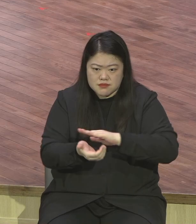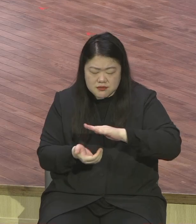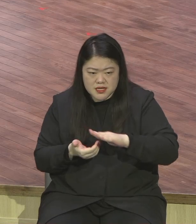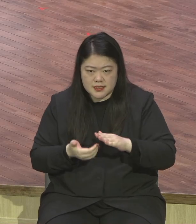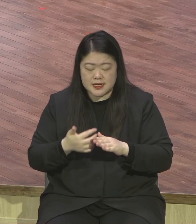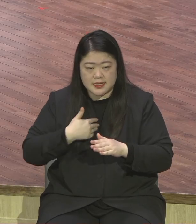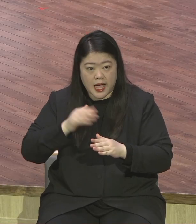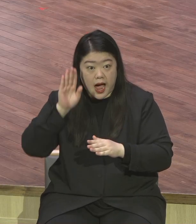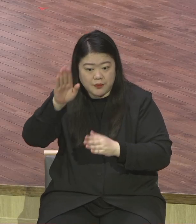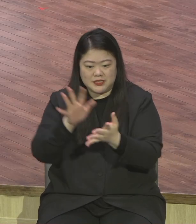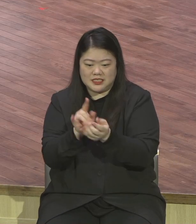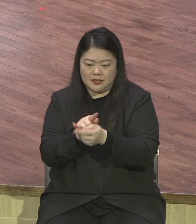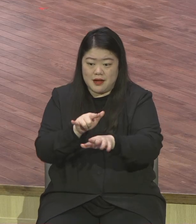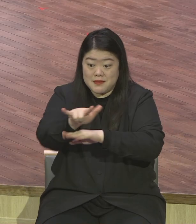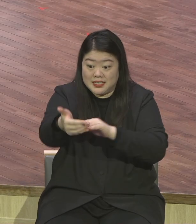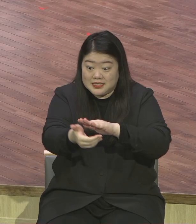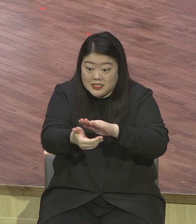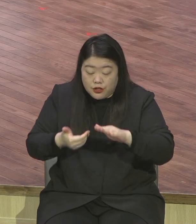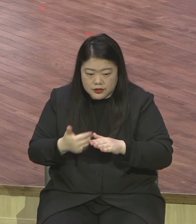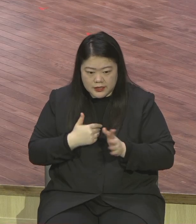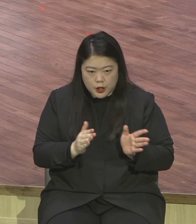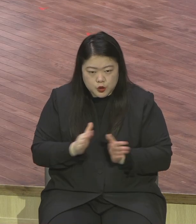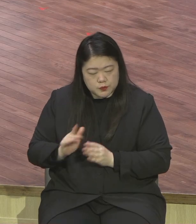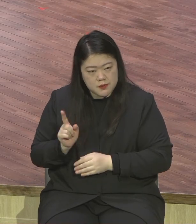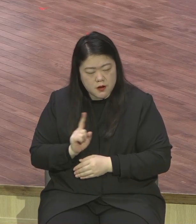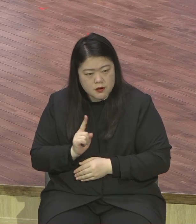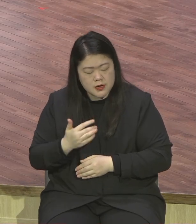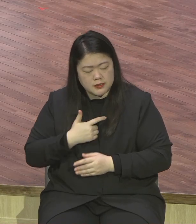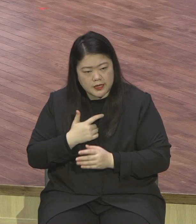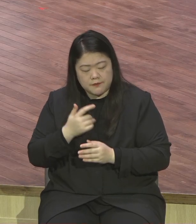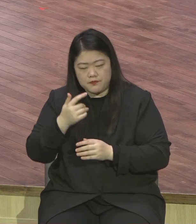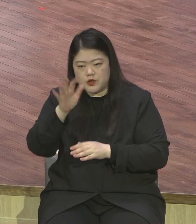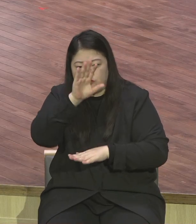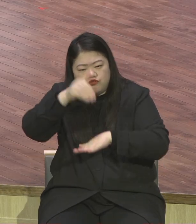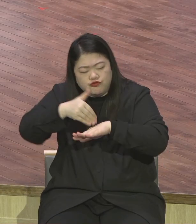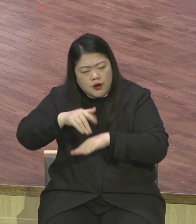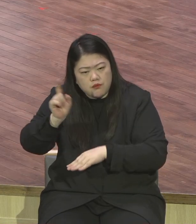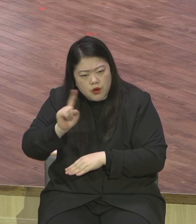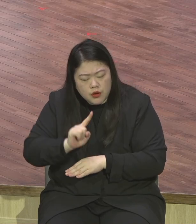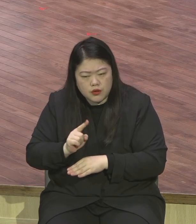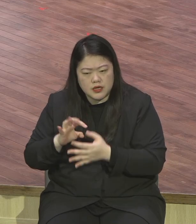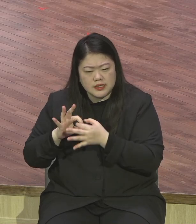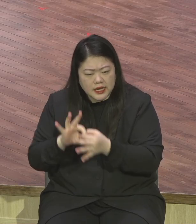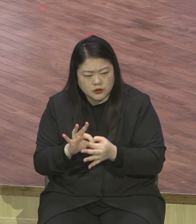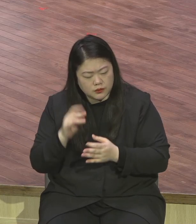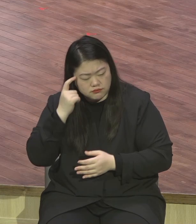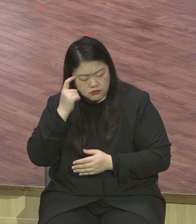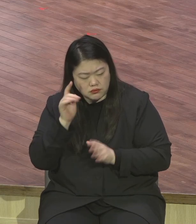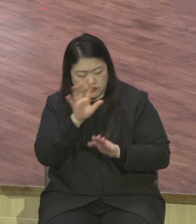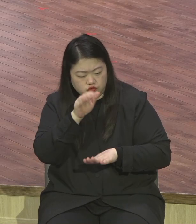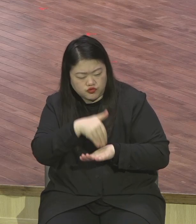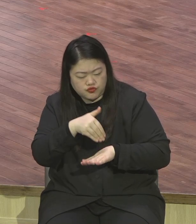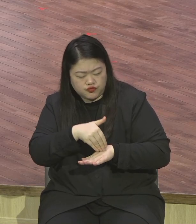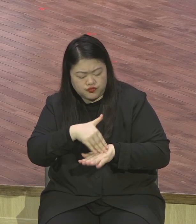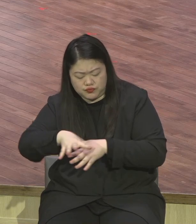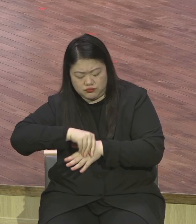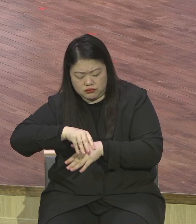2, 3, 7 나라 5천 종족 어떻게 살릴 것인가에 대해서 미션을 계속 교회 앞에 도전해야 된다. 그래서 온 교회가